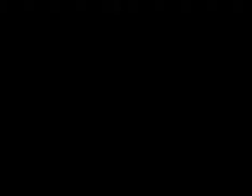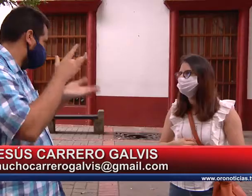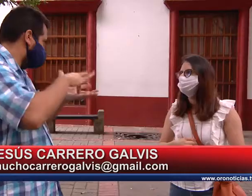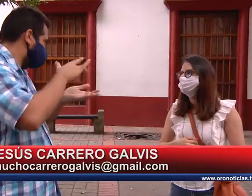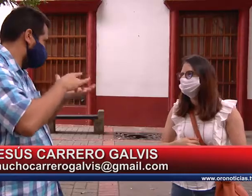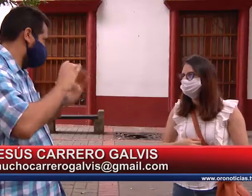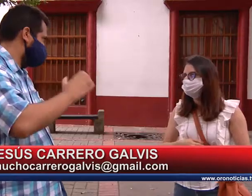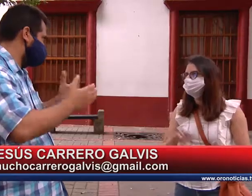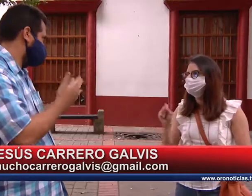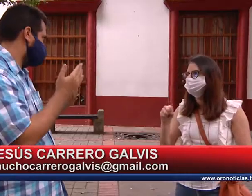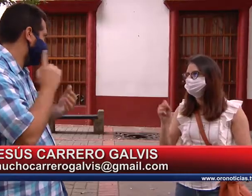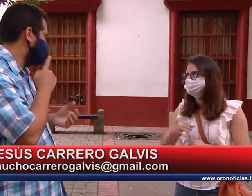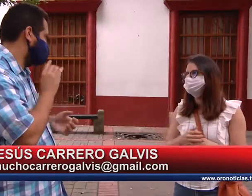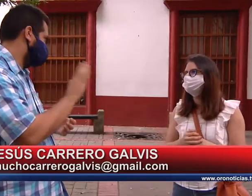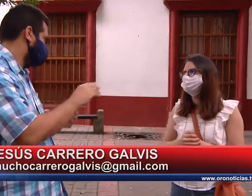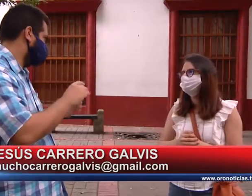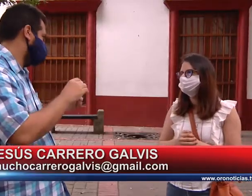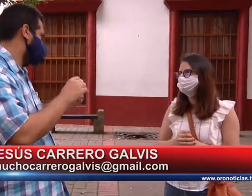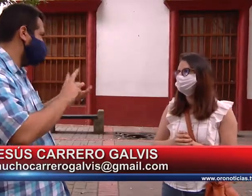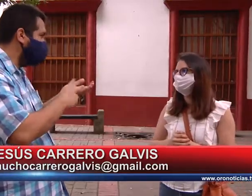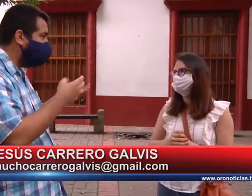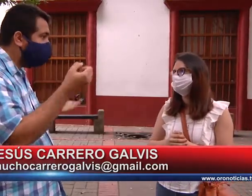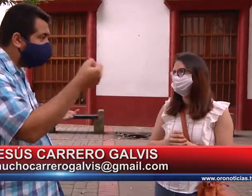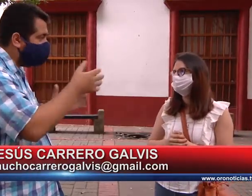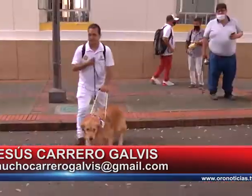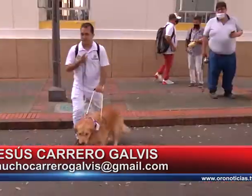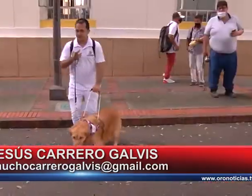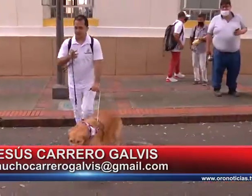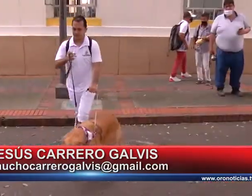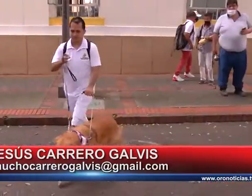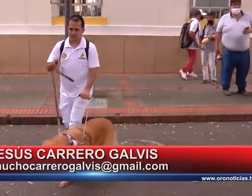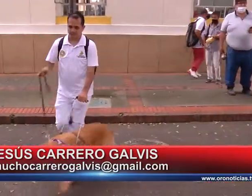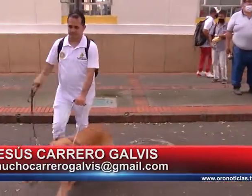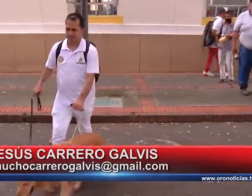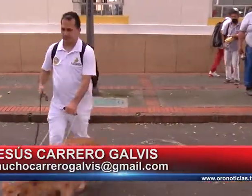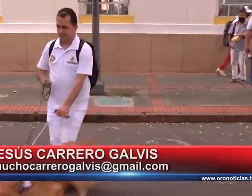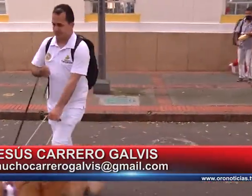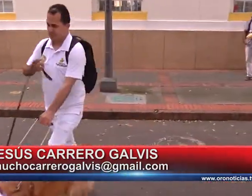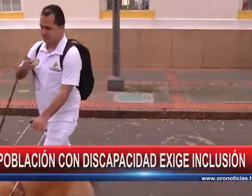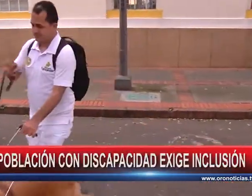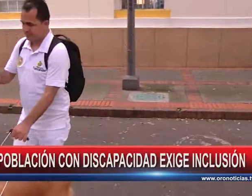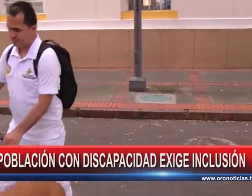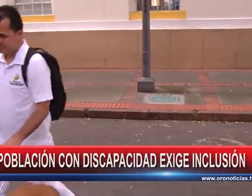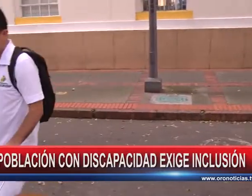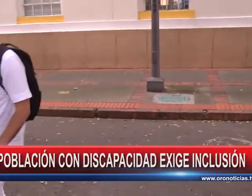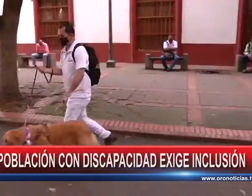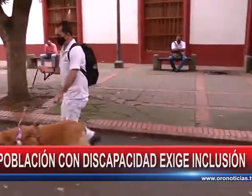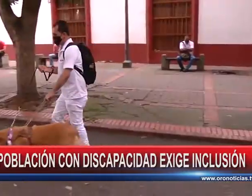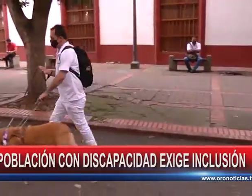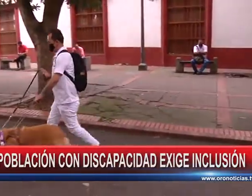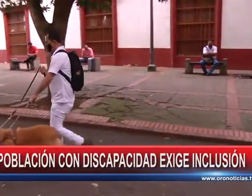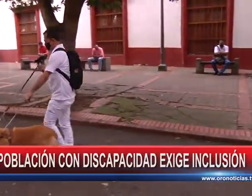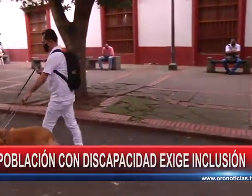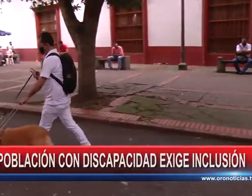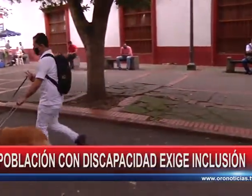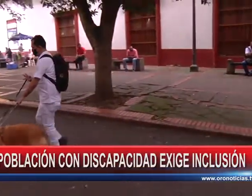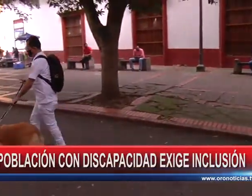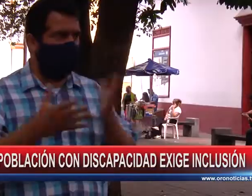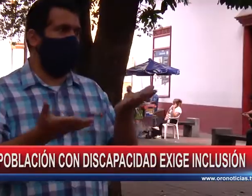Camilo y Polo son dos de los referentes y enlaces de la población con discapacidad en el departamento. Pese a su cercanía con la administración seccional, ellos son